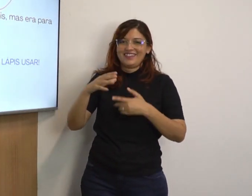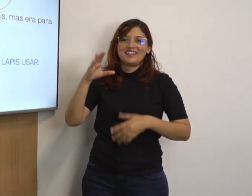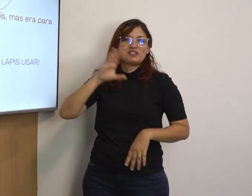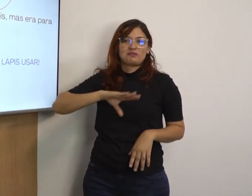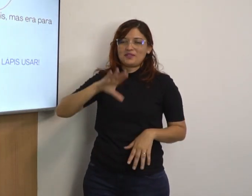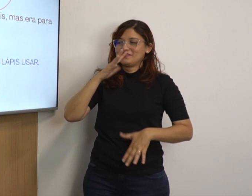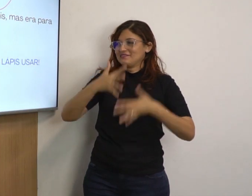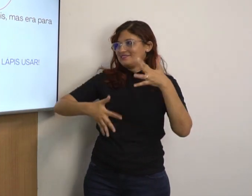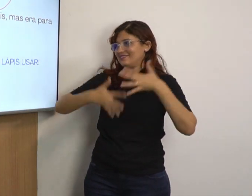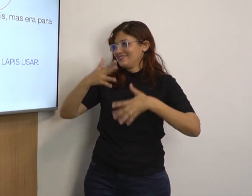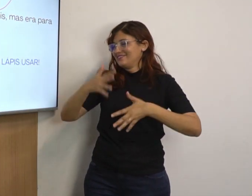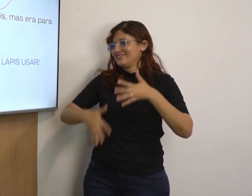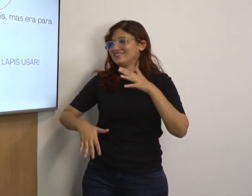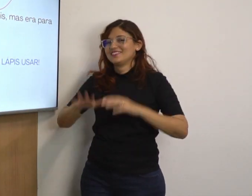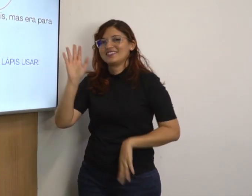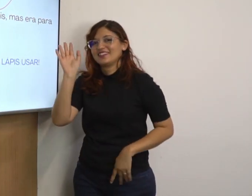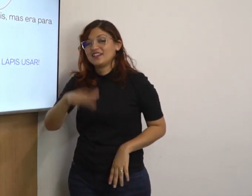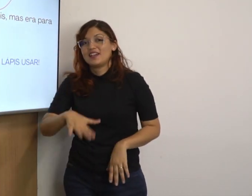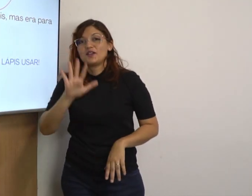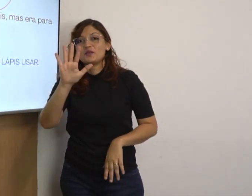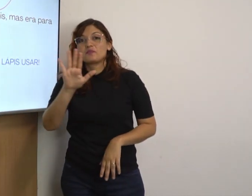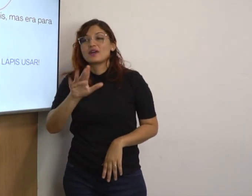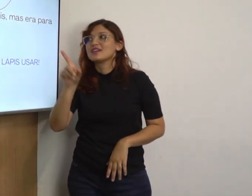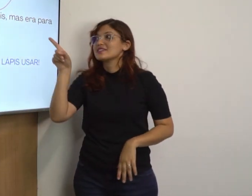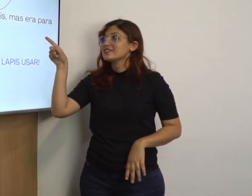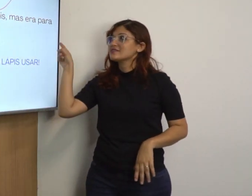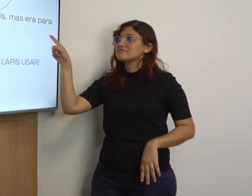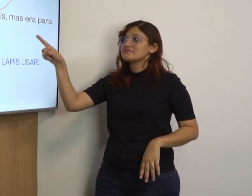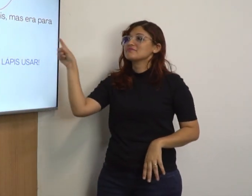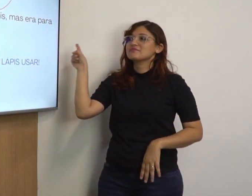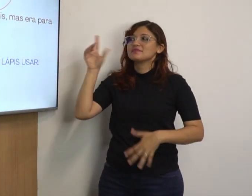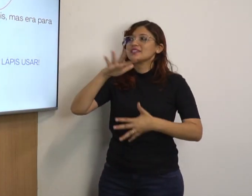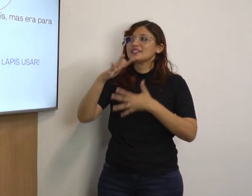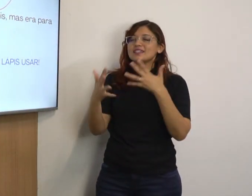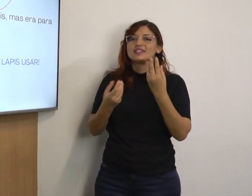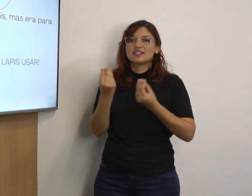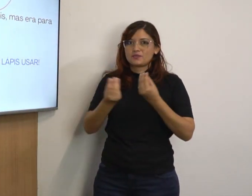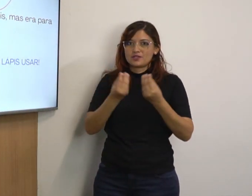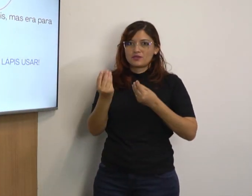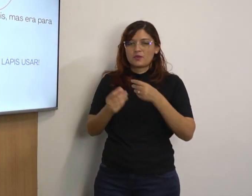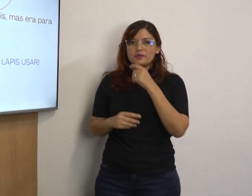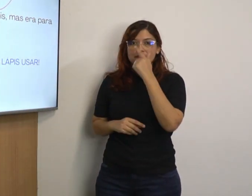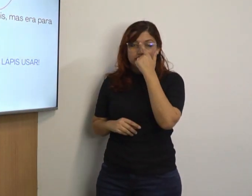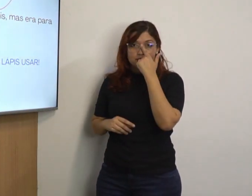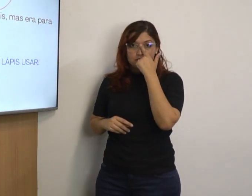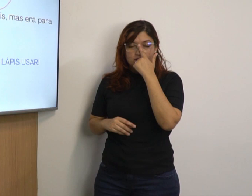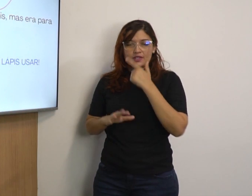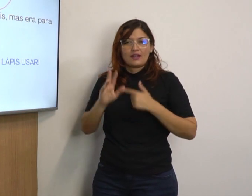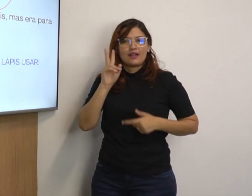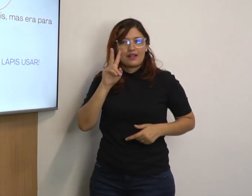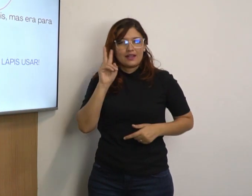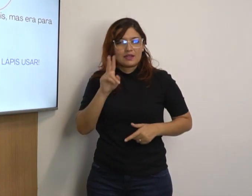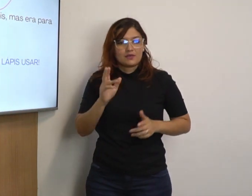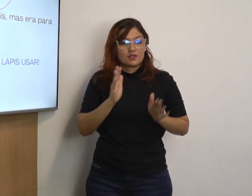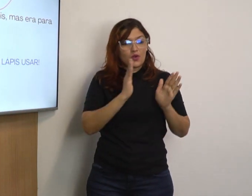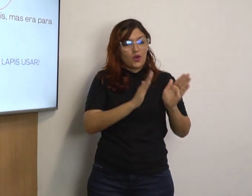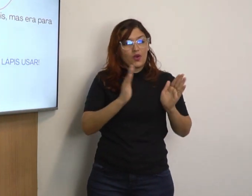caneta. Veja que em português fica bem confuso. O português sinalizado. Mas vamos ver em libras.